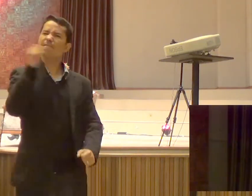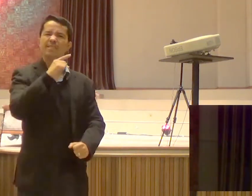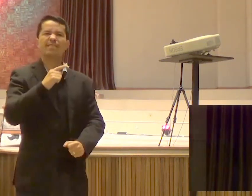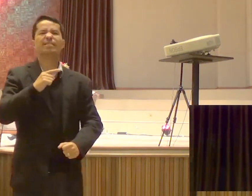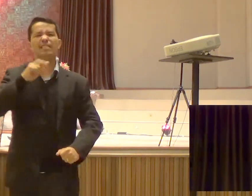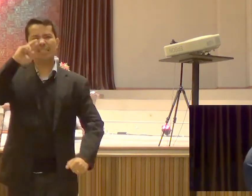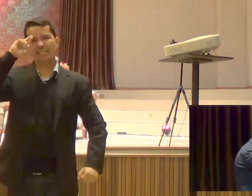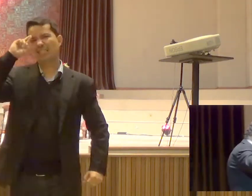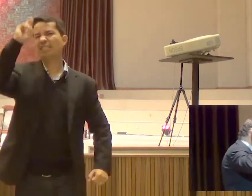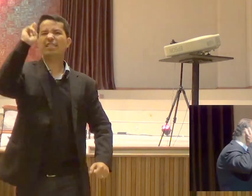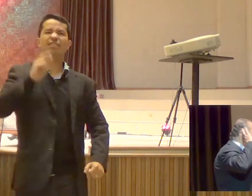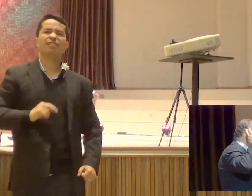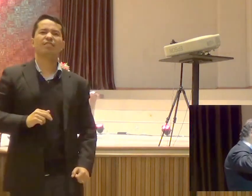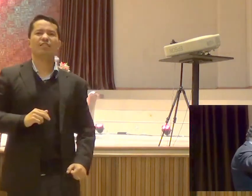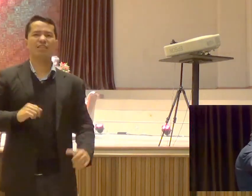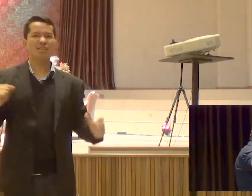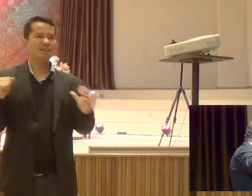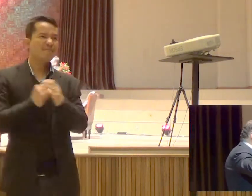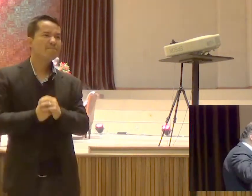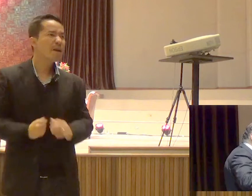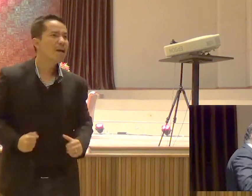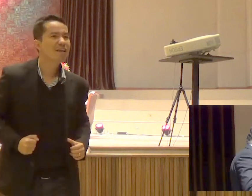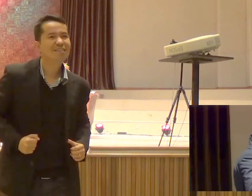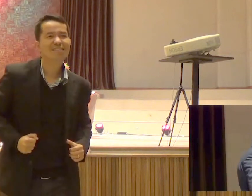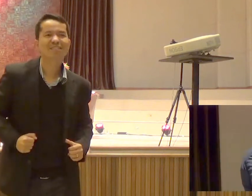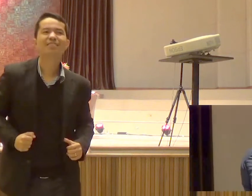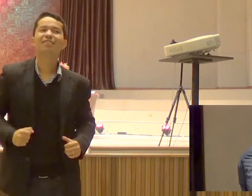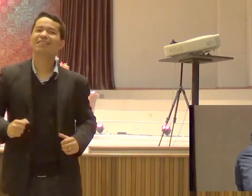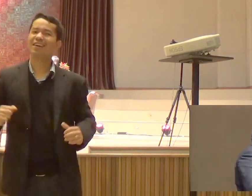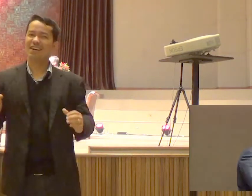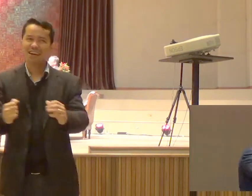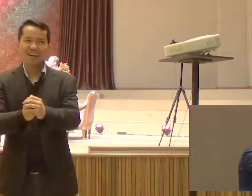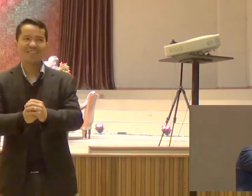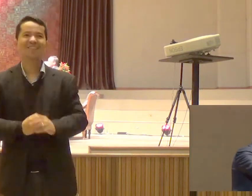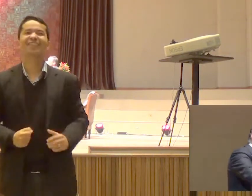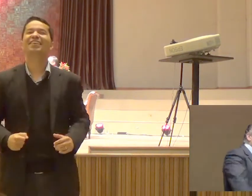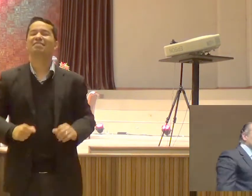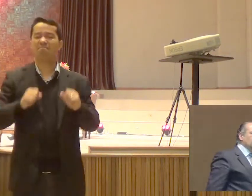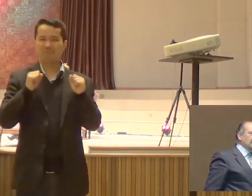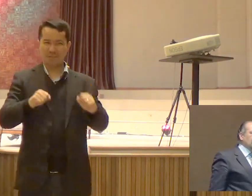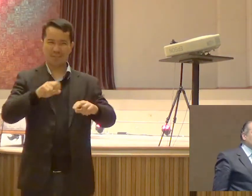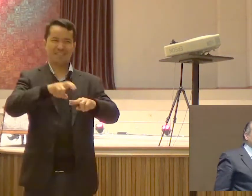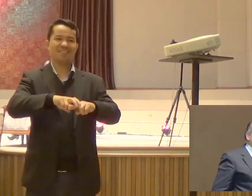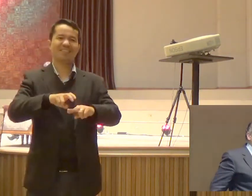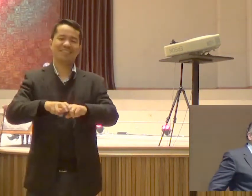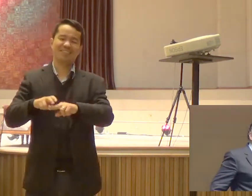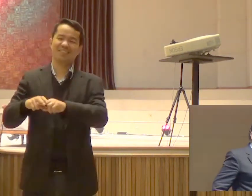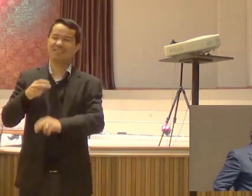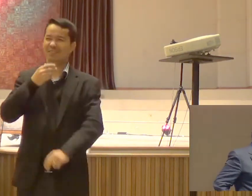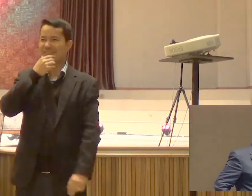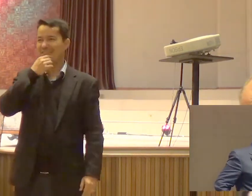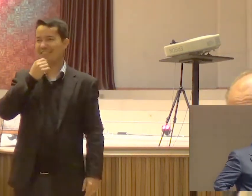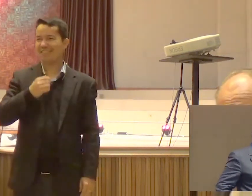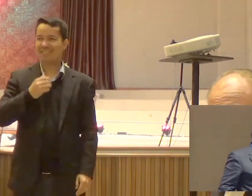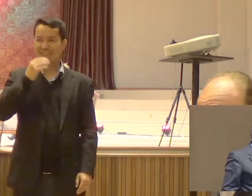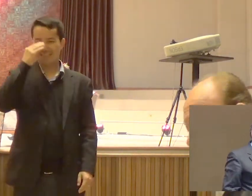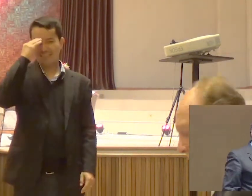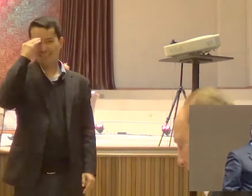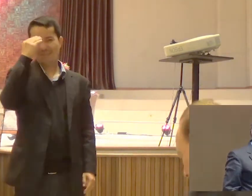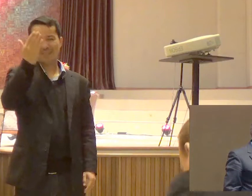Ouvi amém E não Glória a Deus Podem se assentar Muito obrigado Obrigado pela gentileza